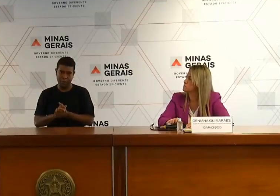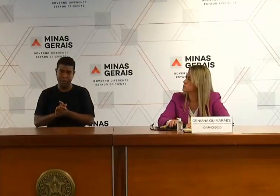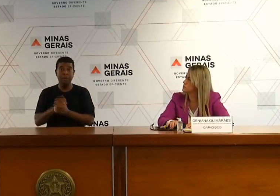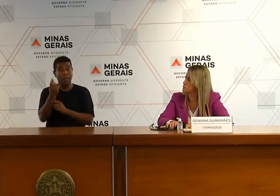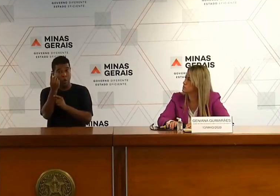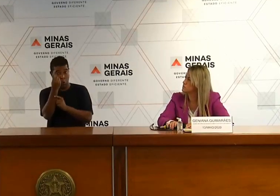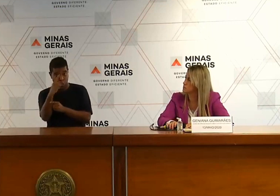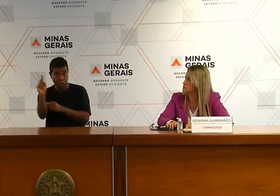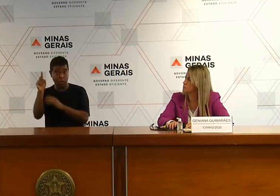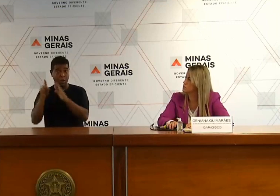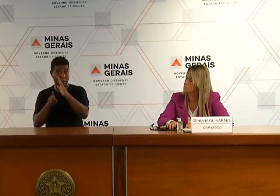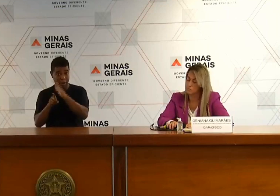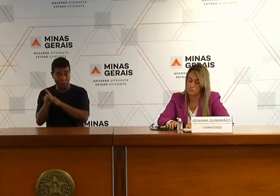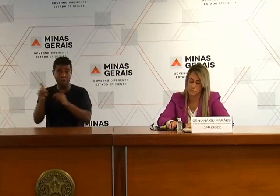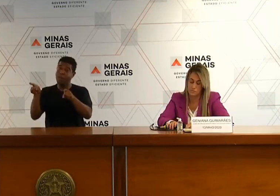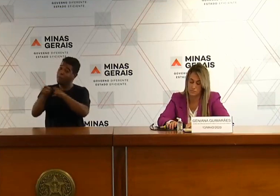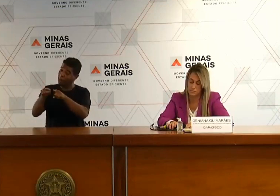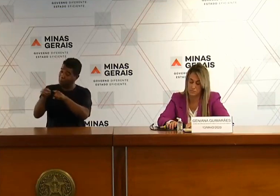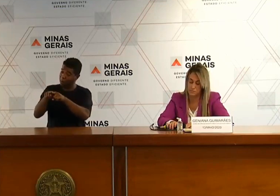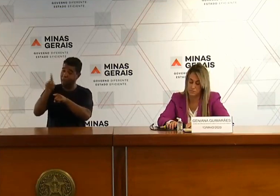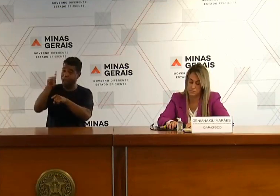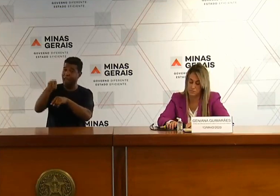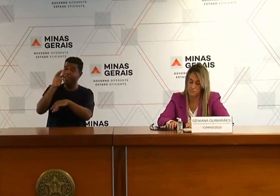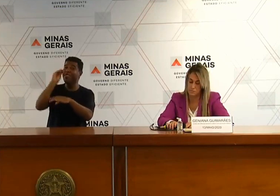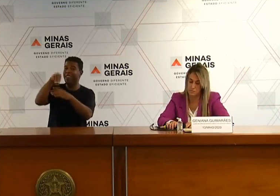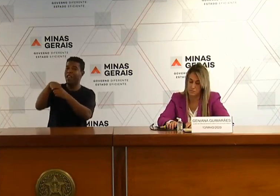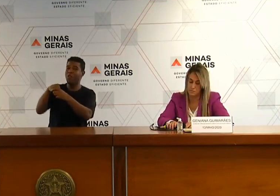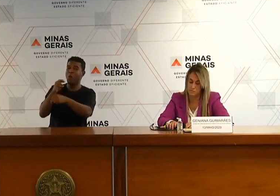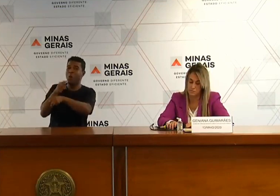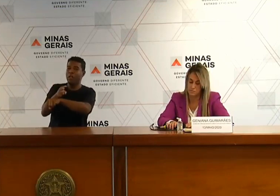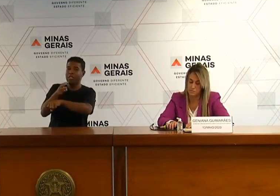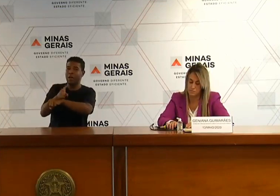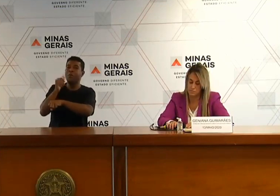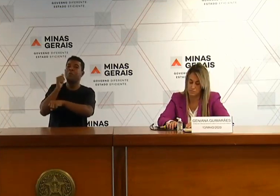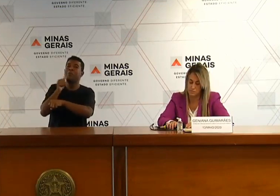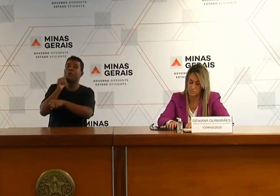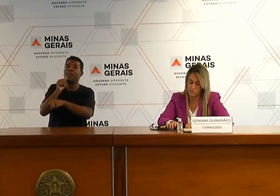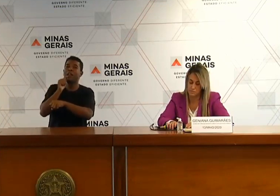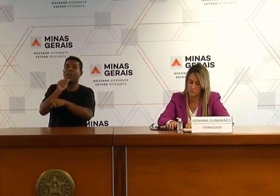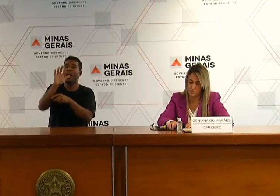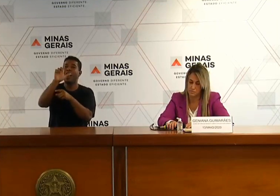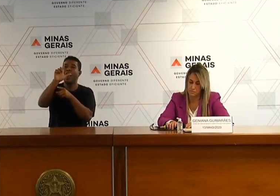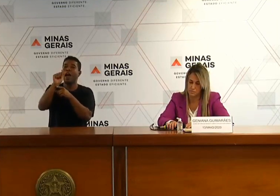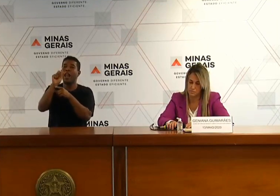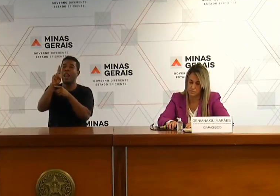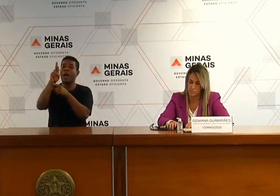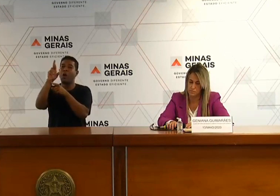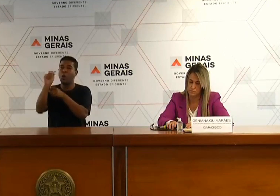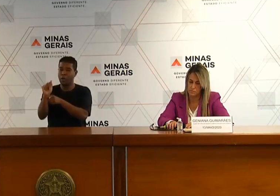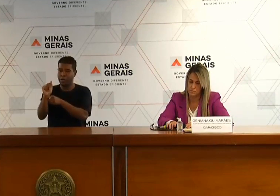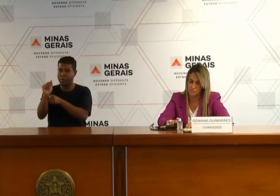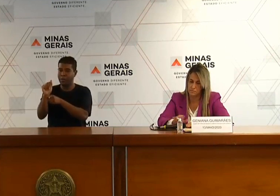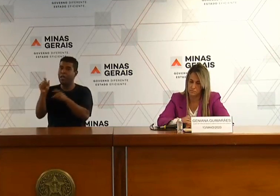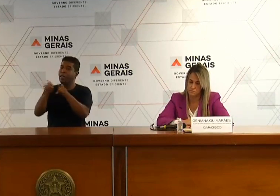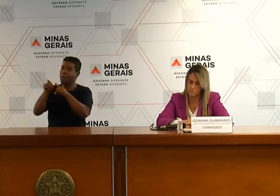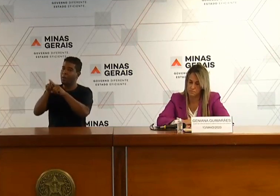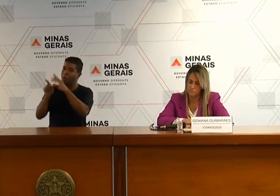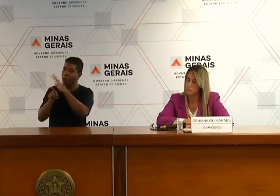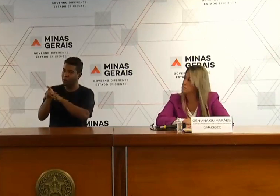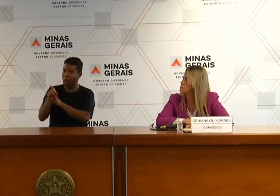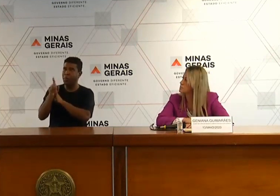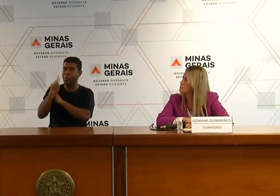também veio via WhatsApp e é da jornalista Laura, da rádio CBN. O programa de TV vai